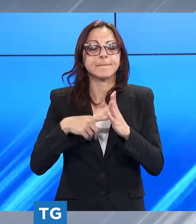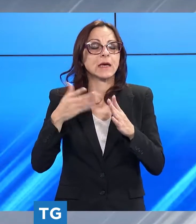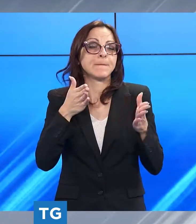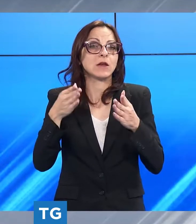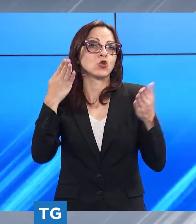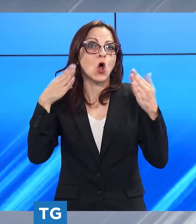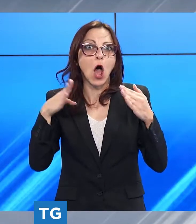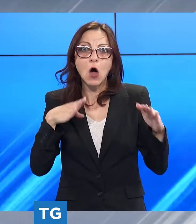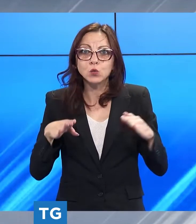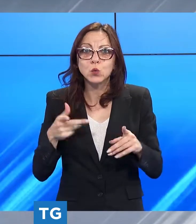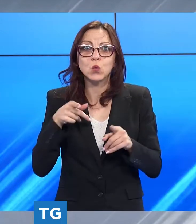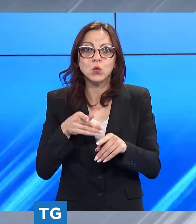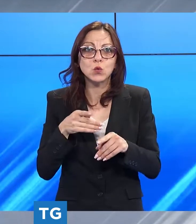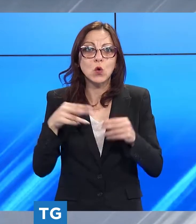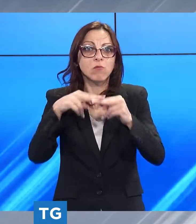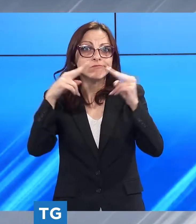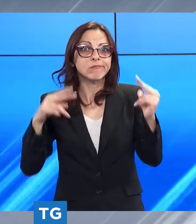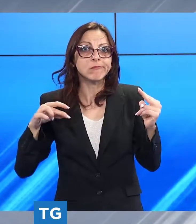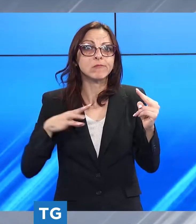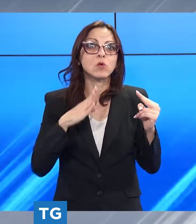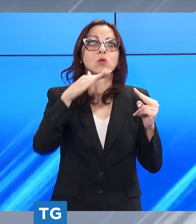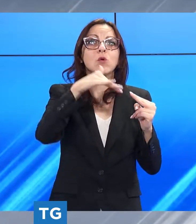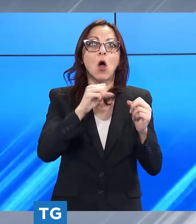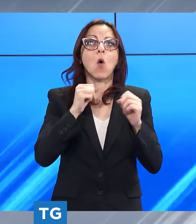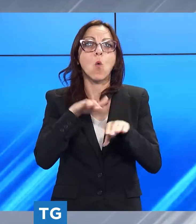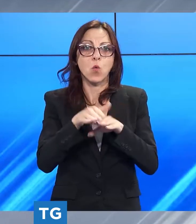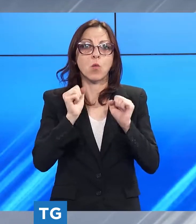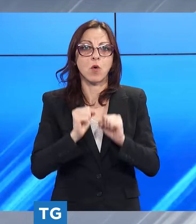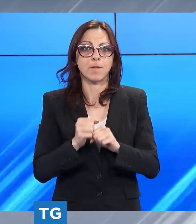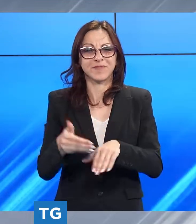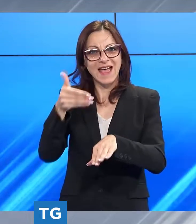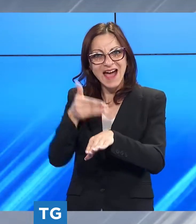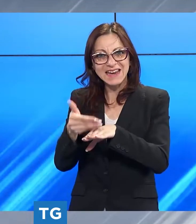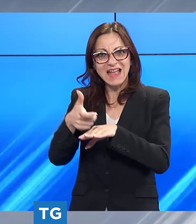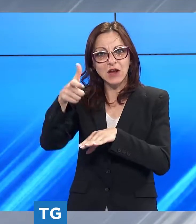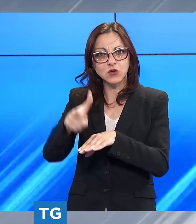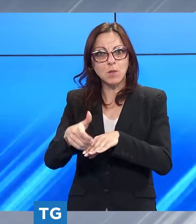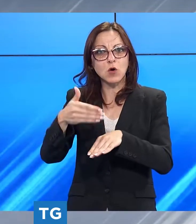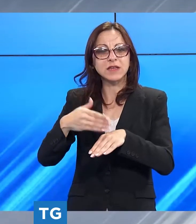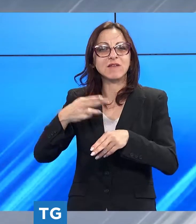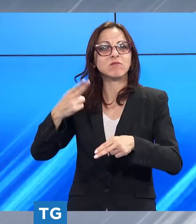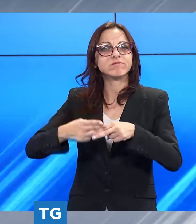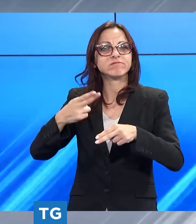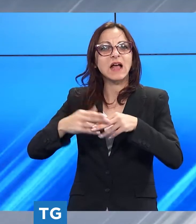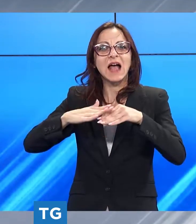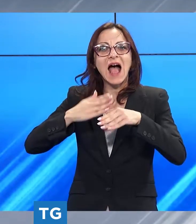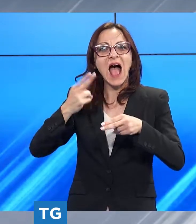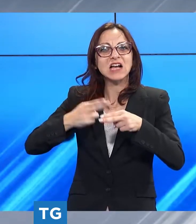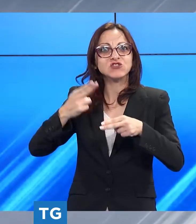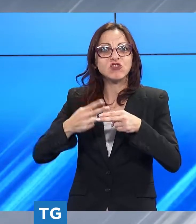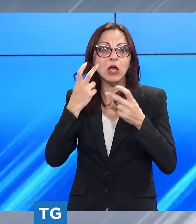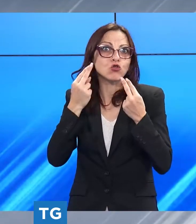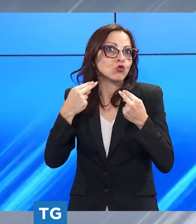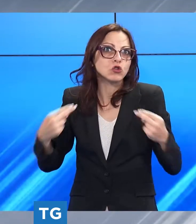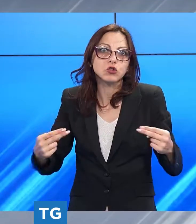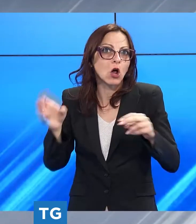potrà essere utilizzabile si abbiamo avuto questo ritardo dovuto alla mancanza di queste lamiere non si trova questo acciaio in tutta